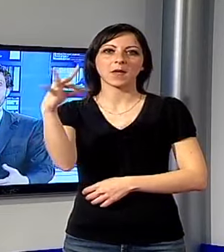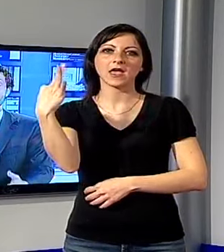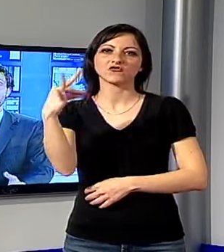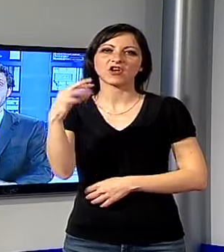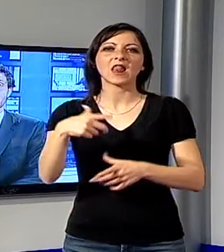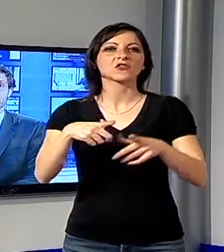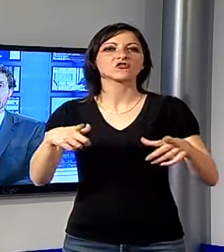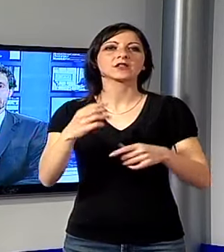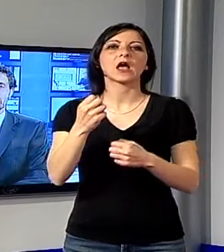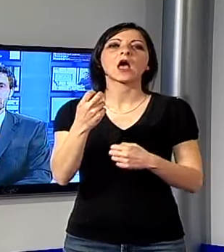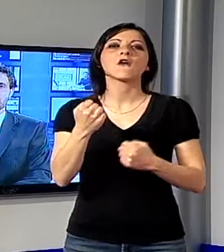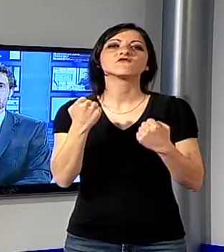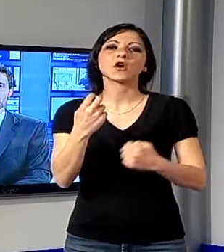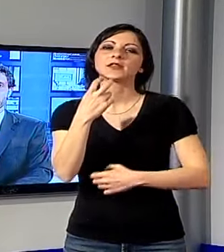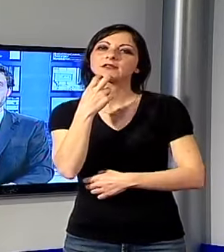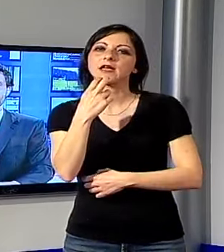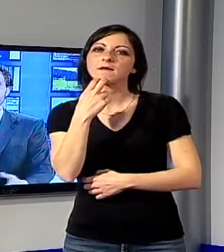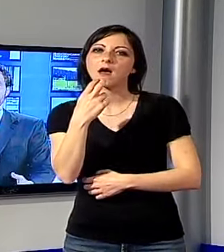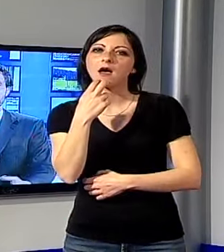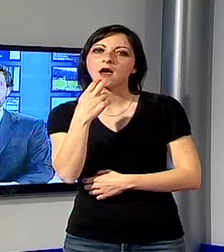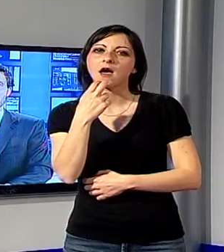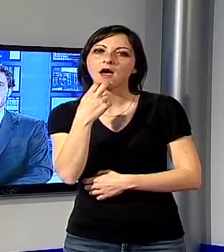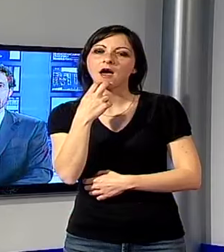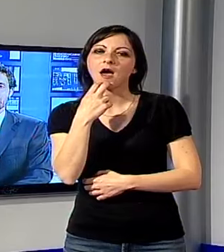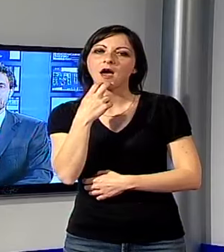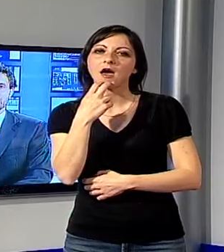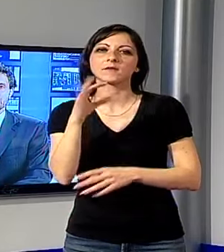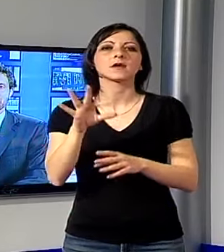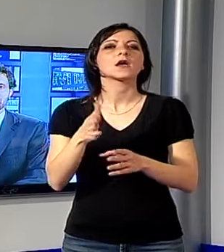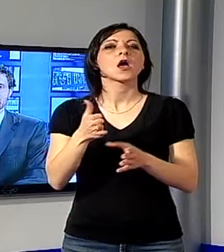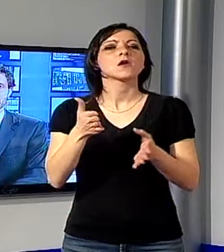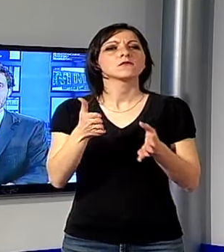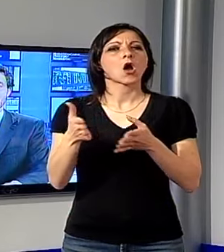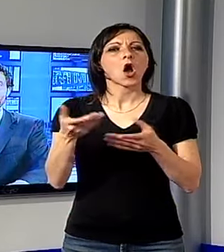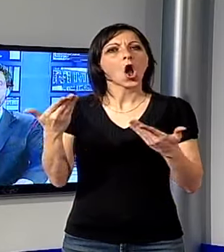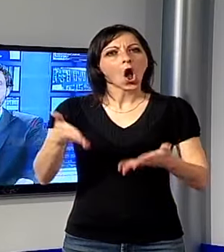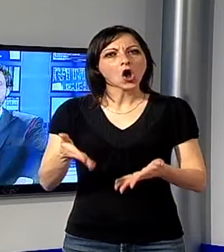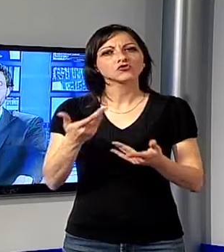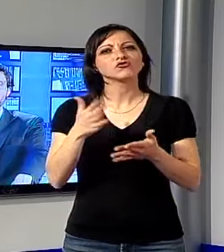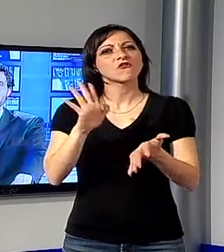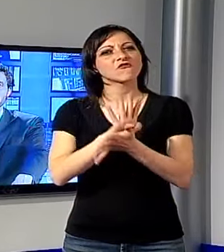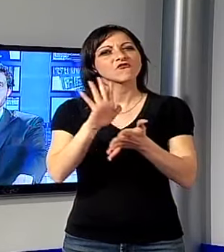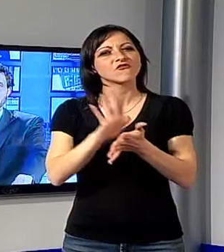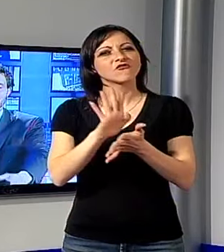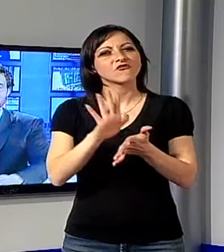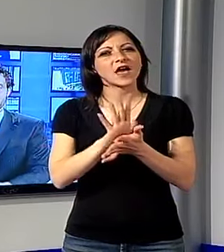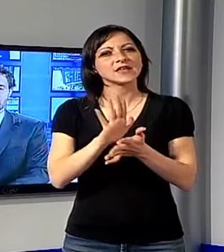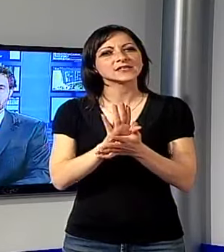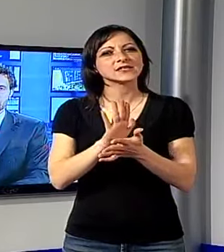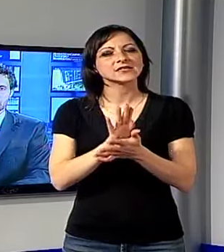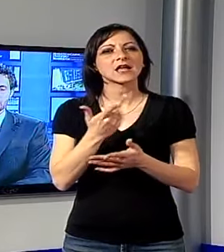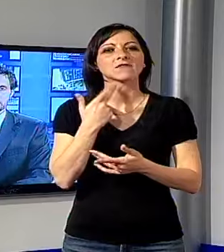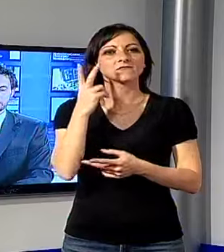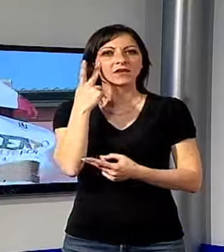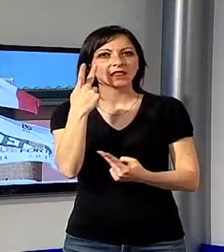Marmi, i cento anni del municipio, oggi un'intera giornata di festa. Allora andiamo a ricostruirla attraverso questo